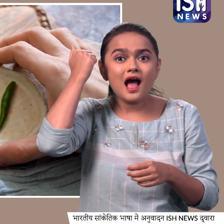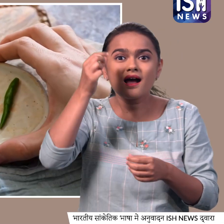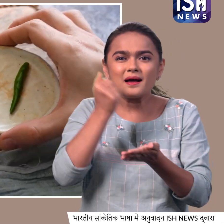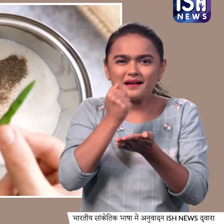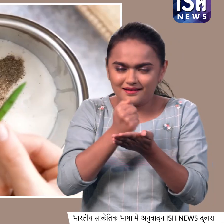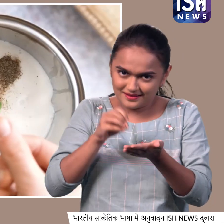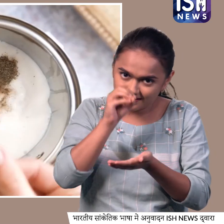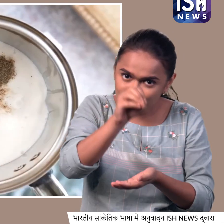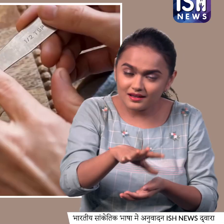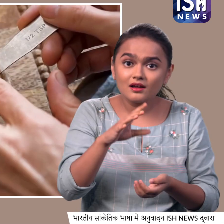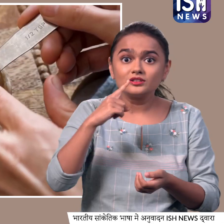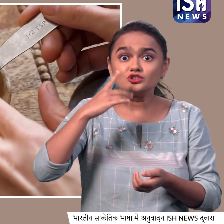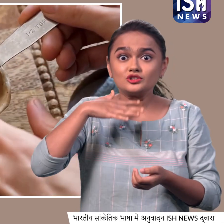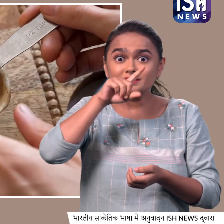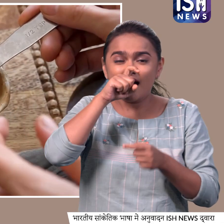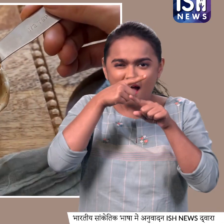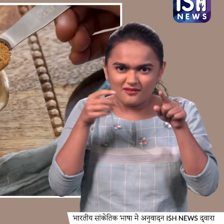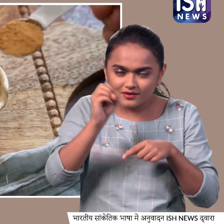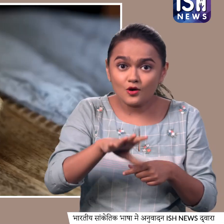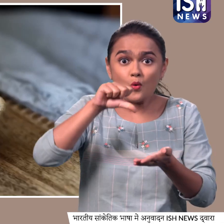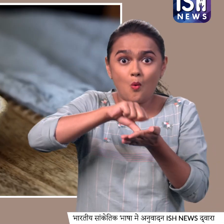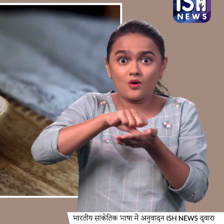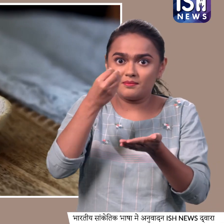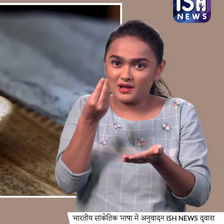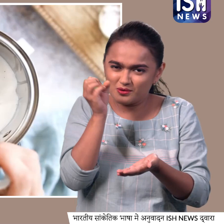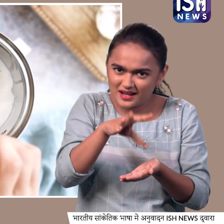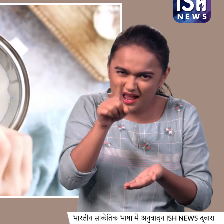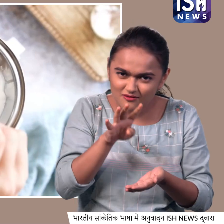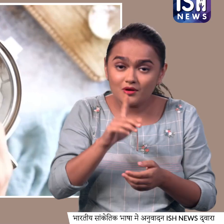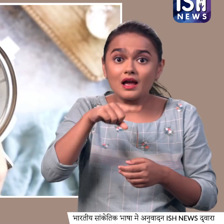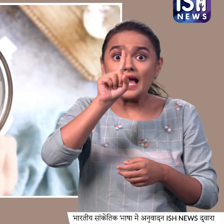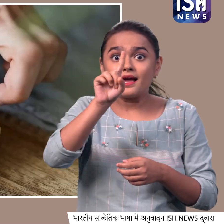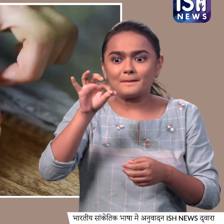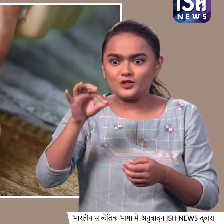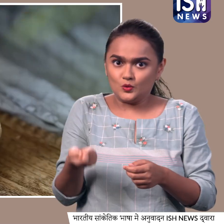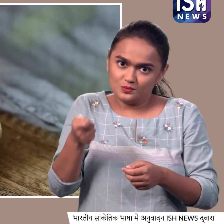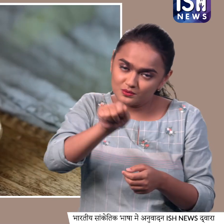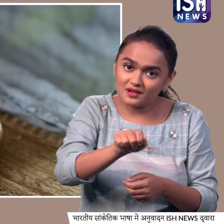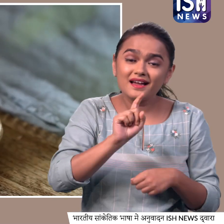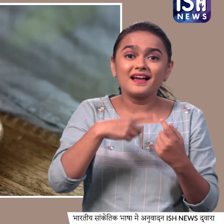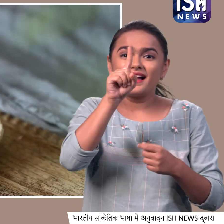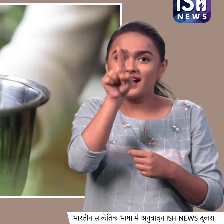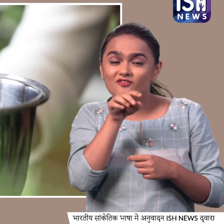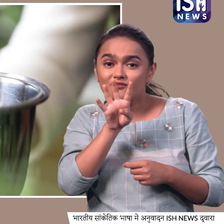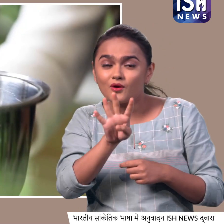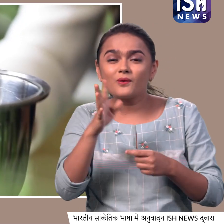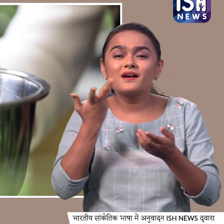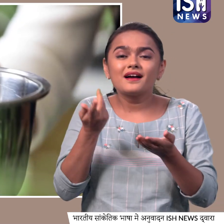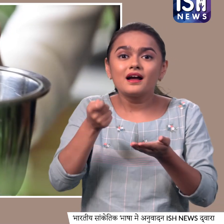चोथाई टी सेंदा नामक और,